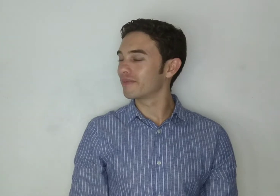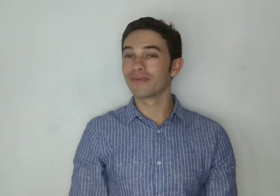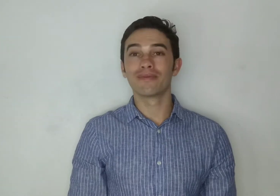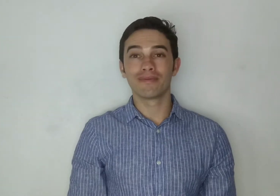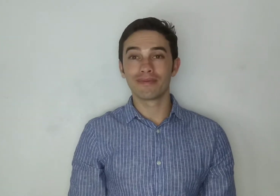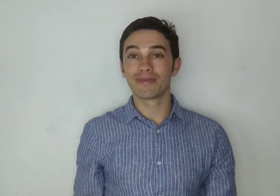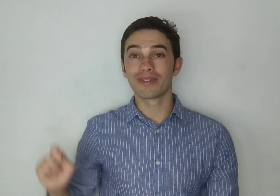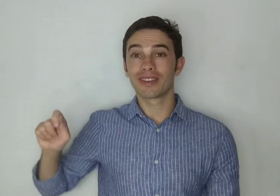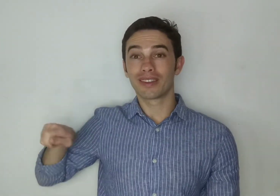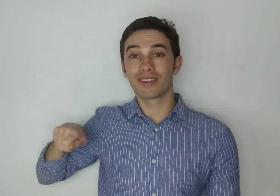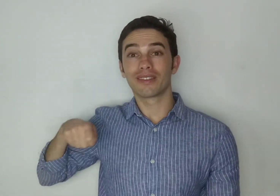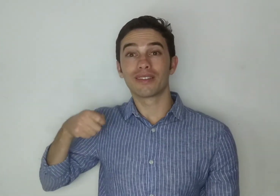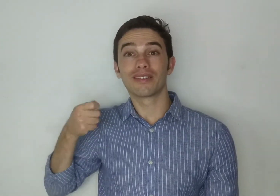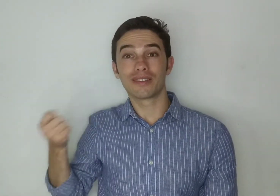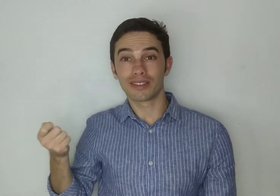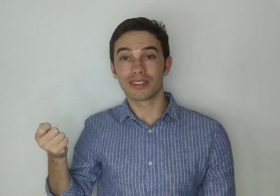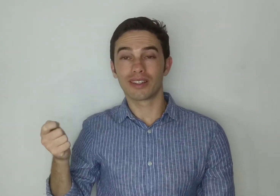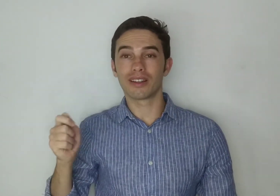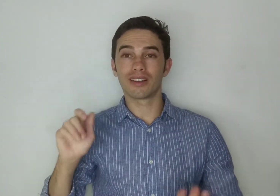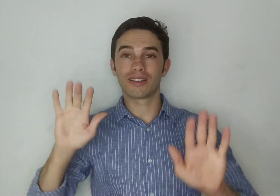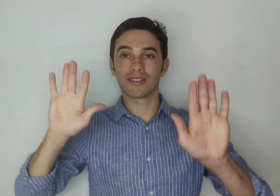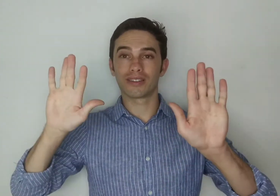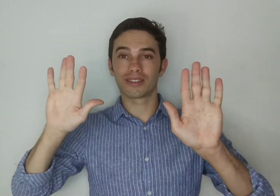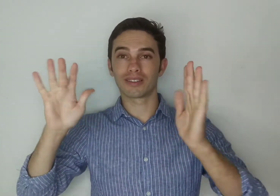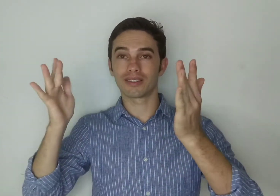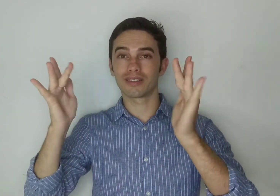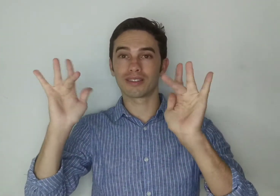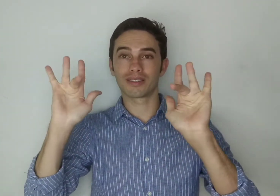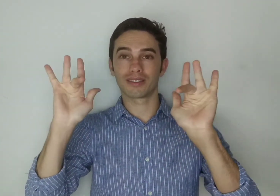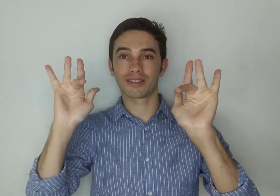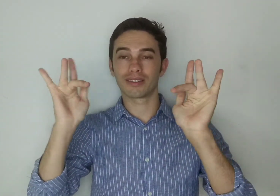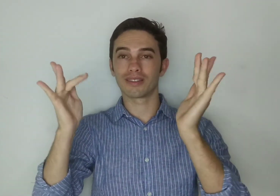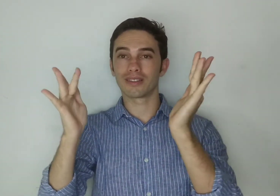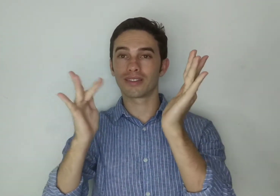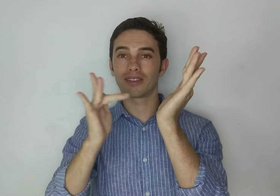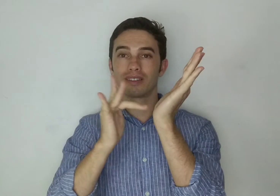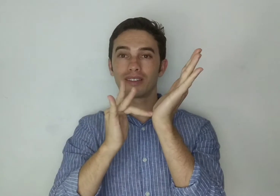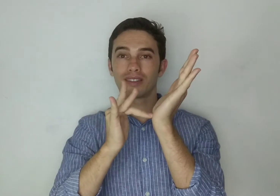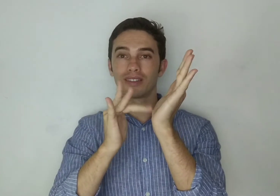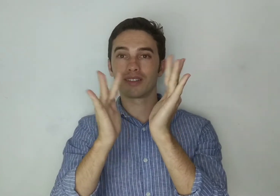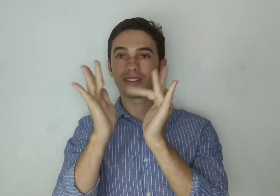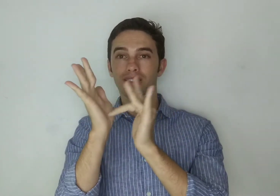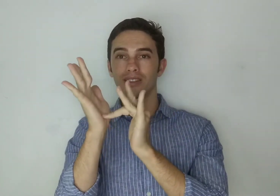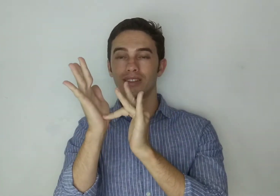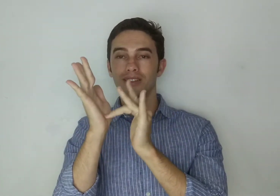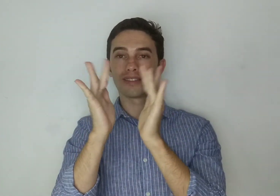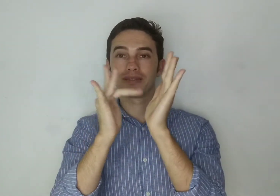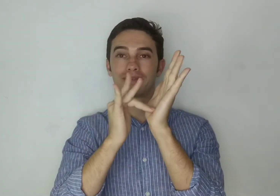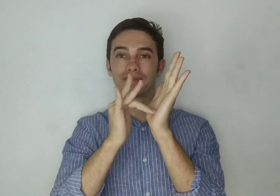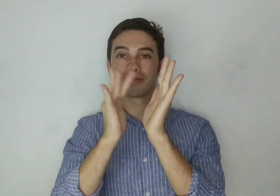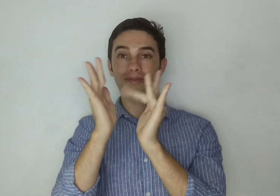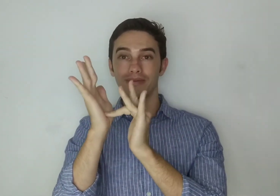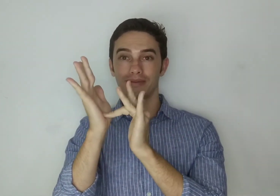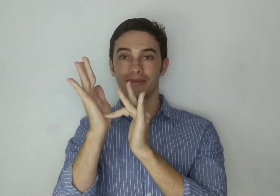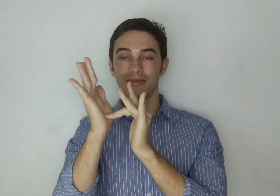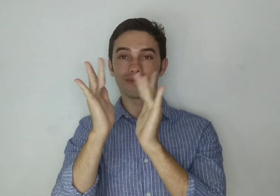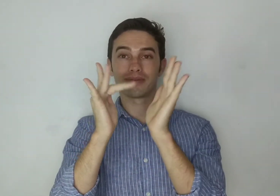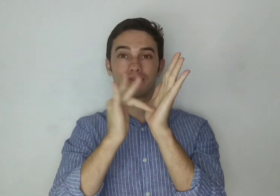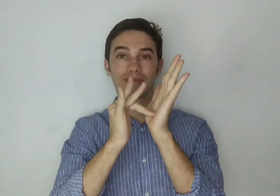Para fazer o sinal, você utilizará as duas mãos abertas, uma de frente para a outra, e utilizará os dedos médios, onde um